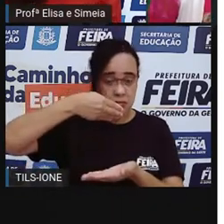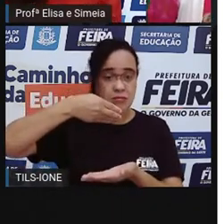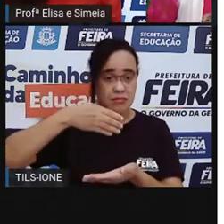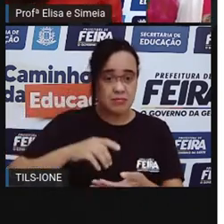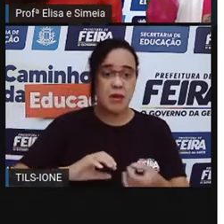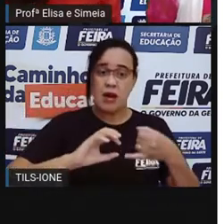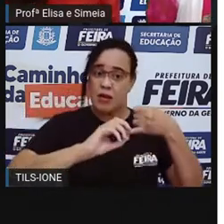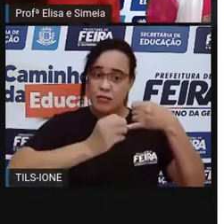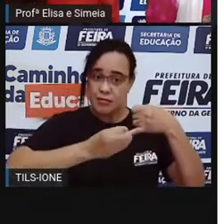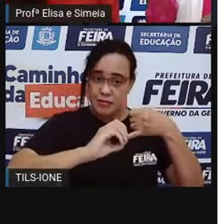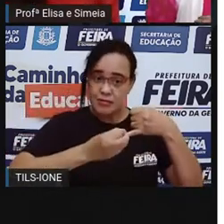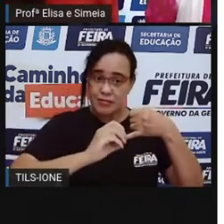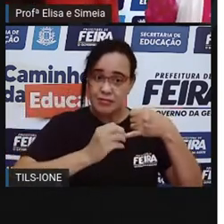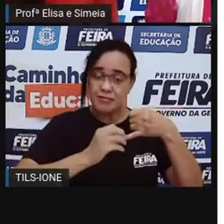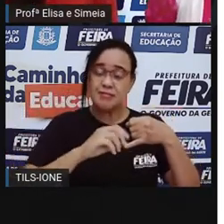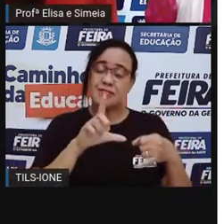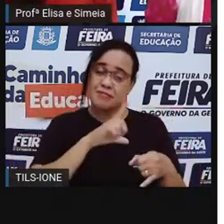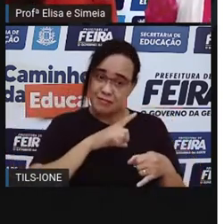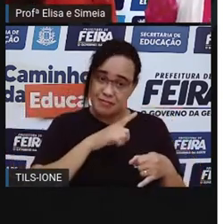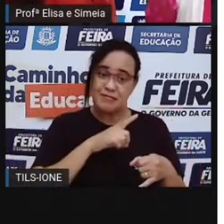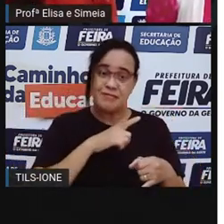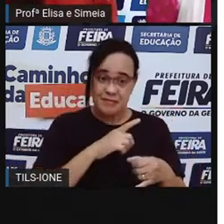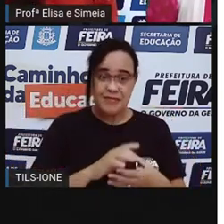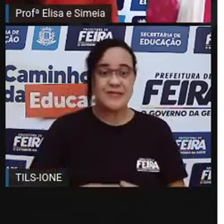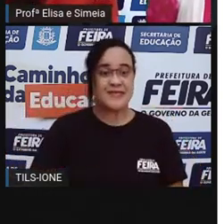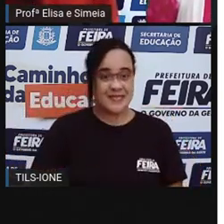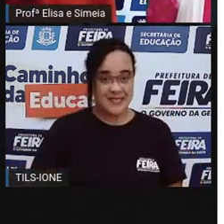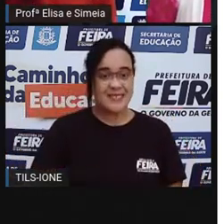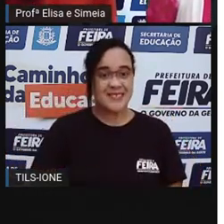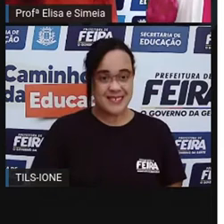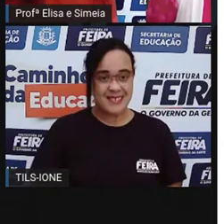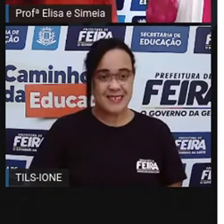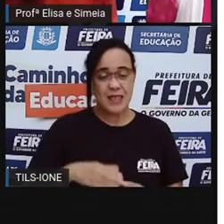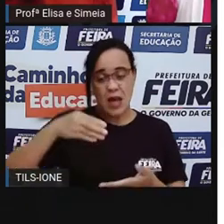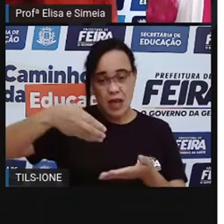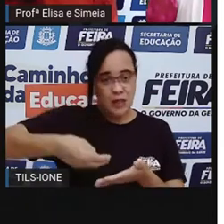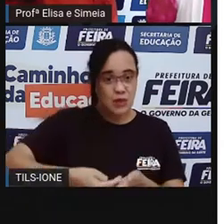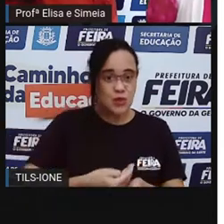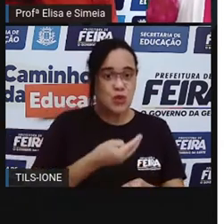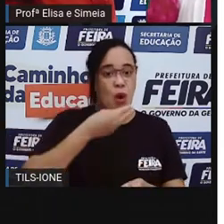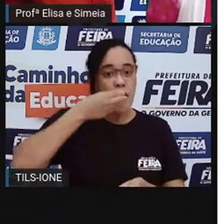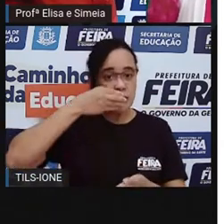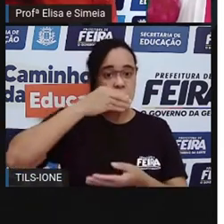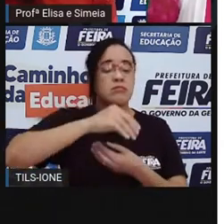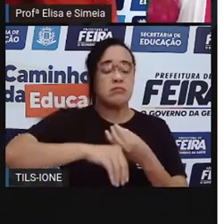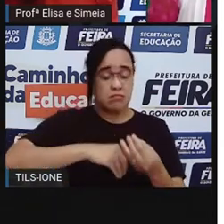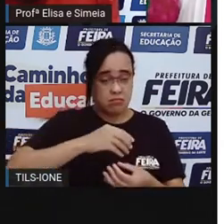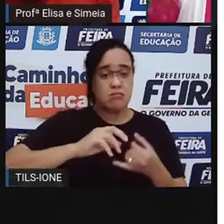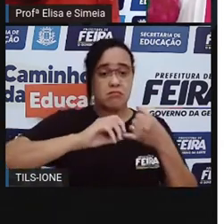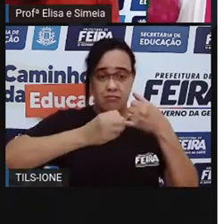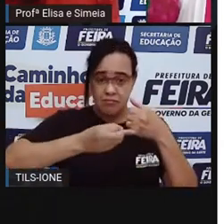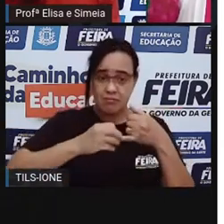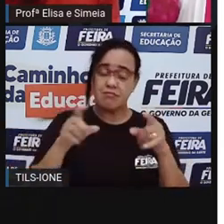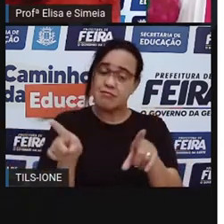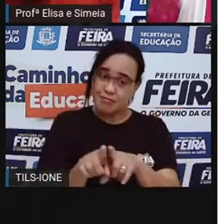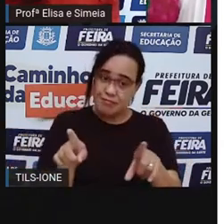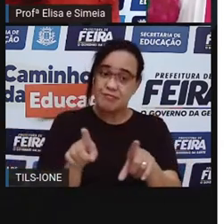Feijão. É verdade. A sopa é salgada. O feijão também, né?